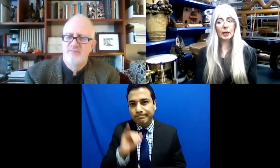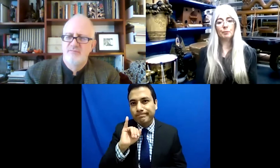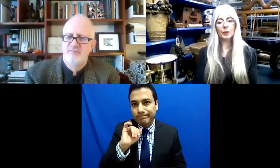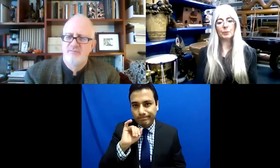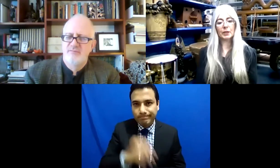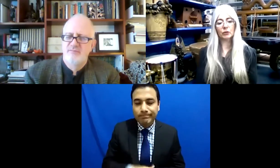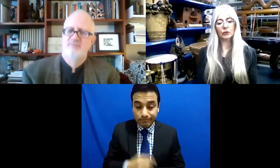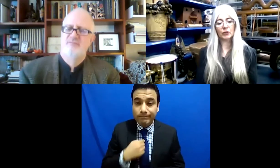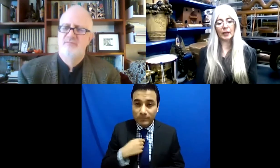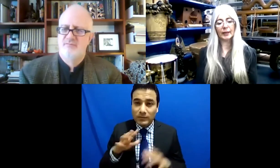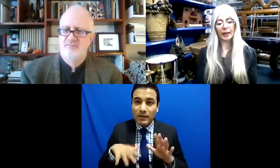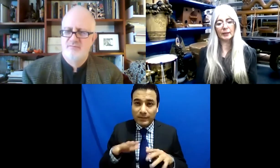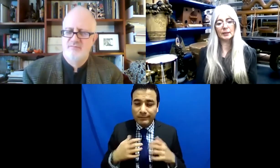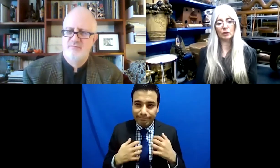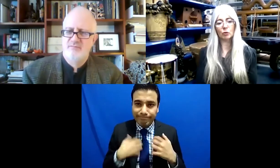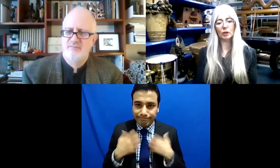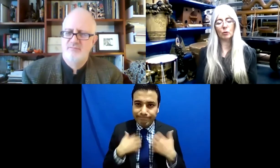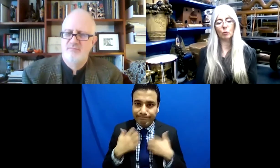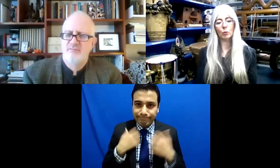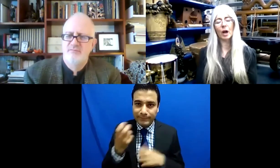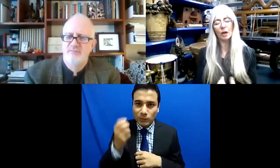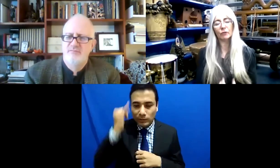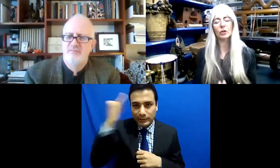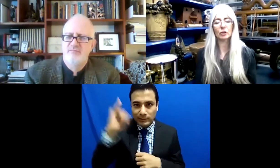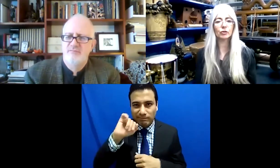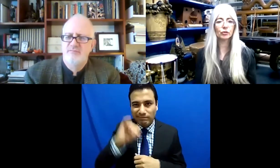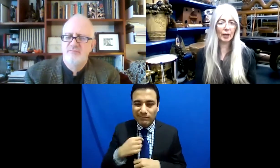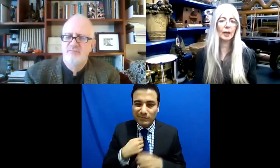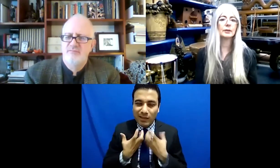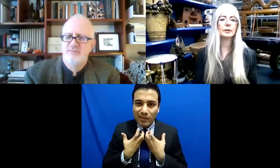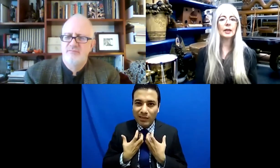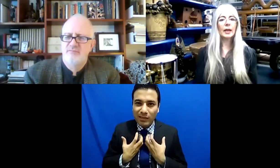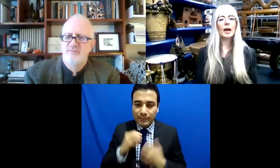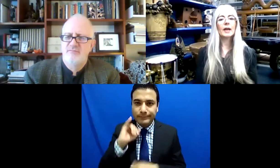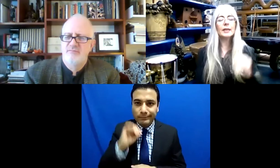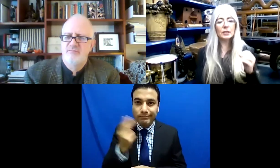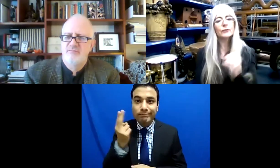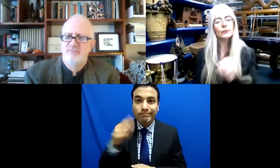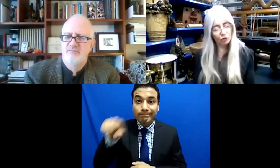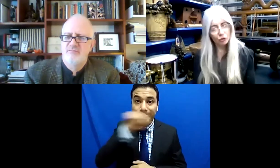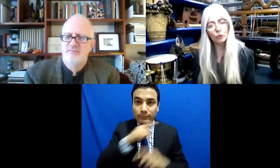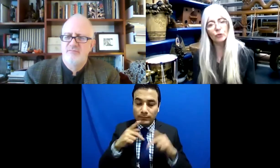frustrada con esta idea y decepcionada porque tenemos que entender